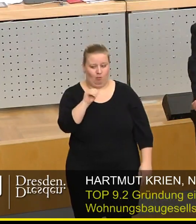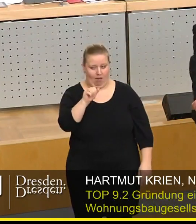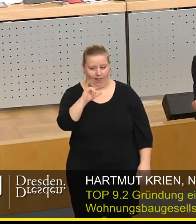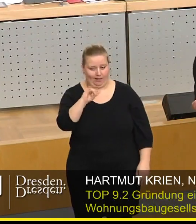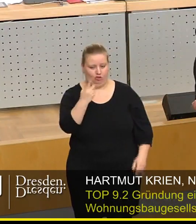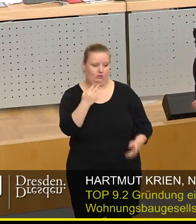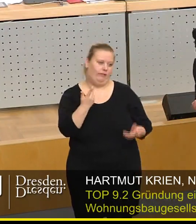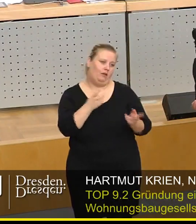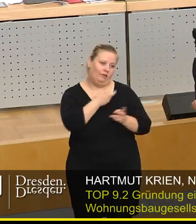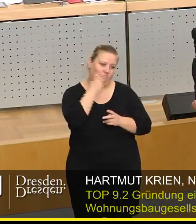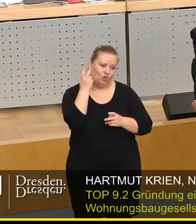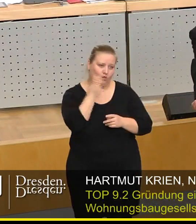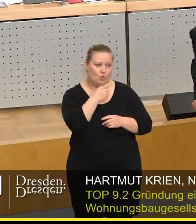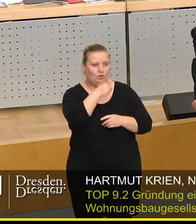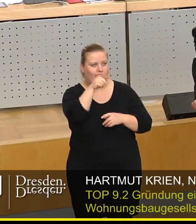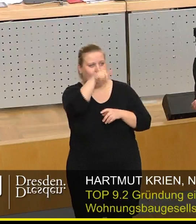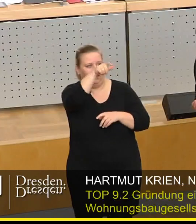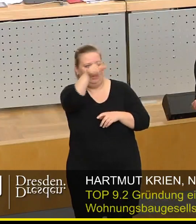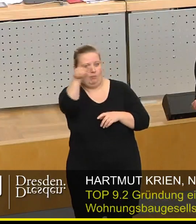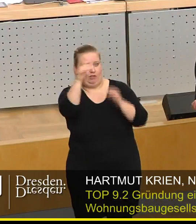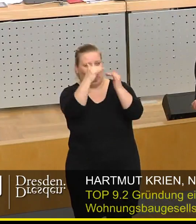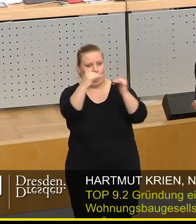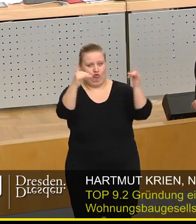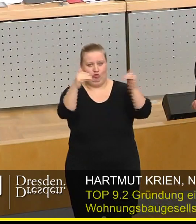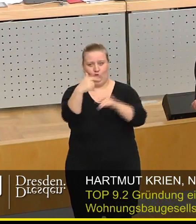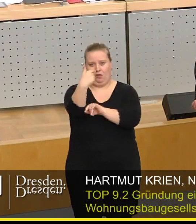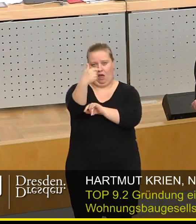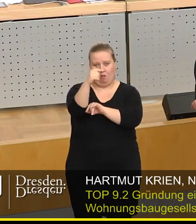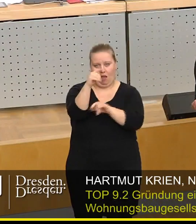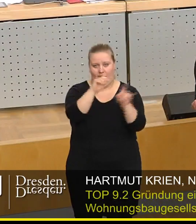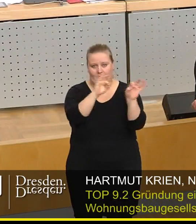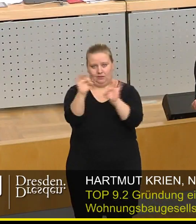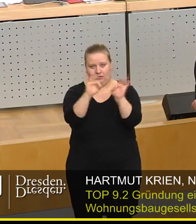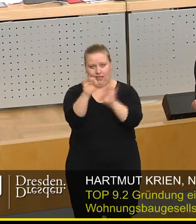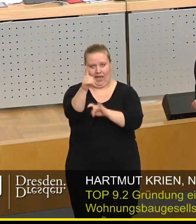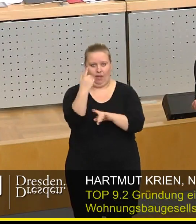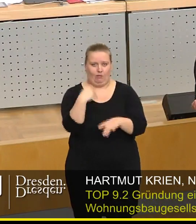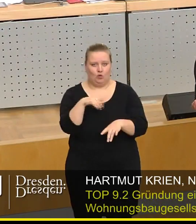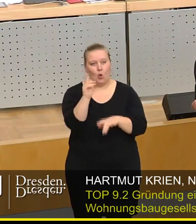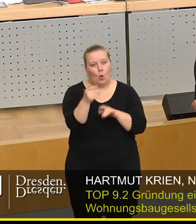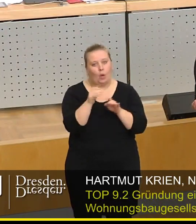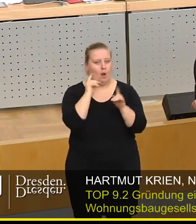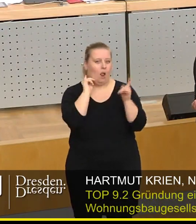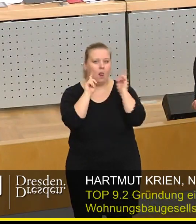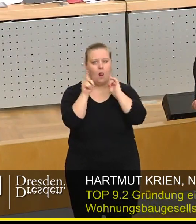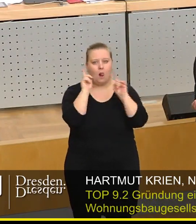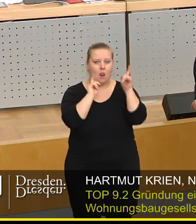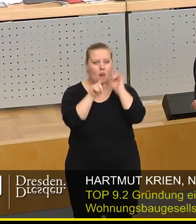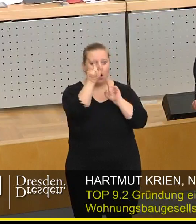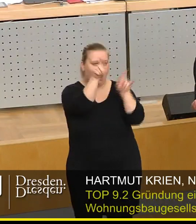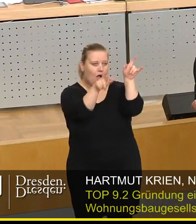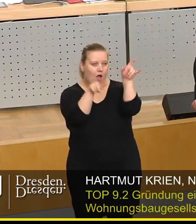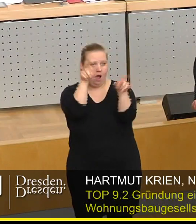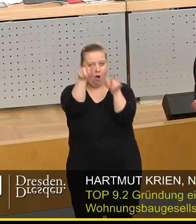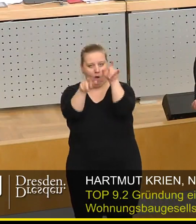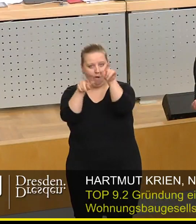nun versucht hat, die Menschen da oben auf der Tribüne und die Menschen am Livestream ganz schmählich zu belügen, muss ich